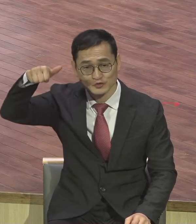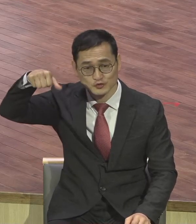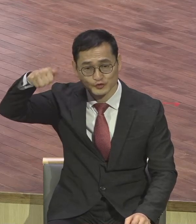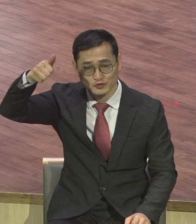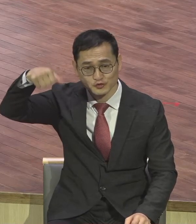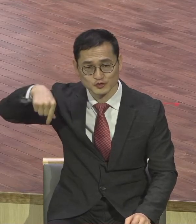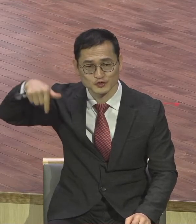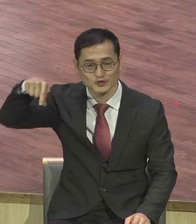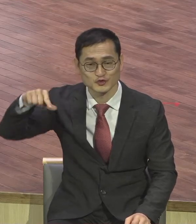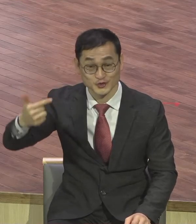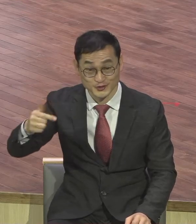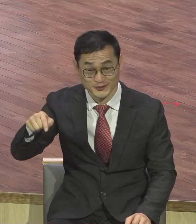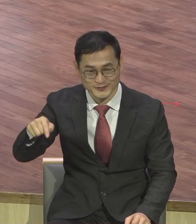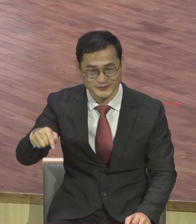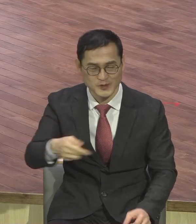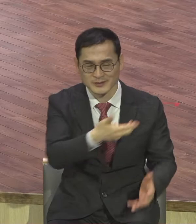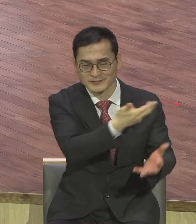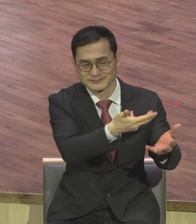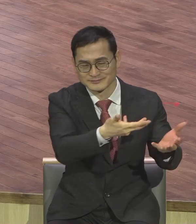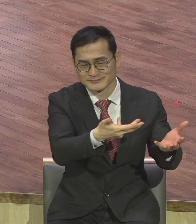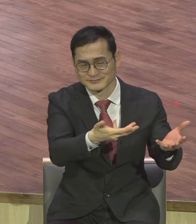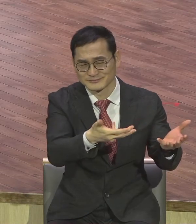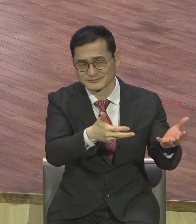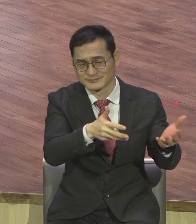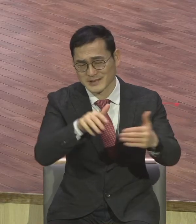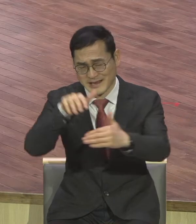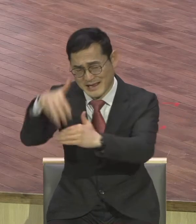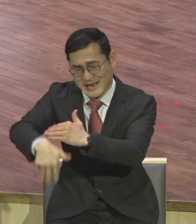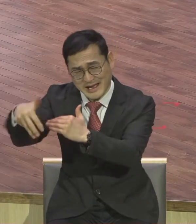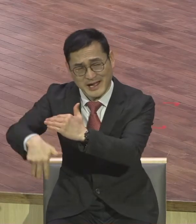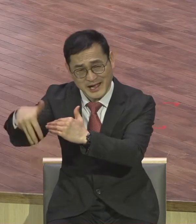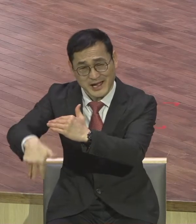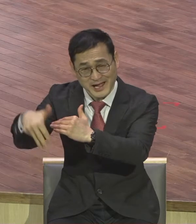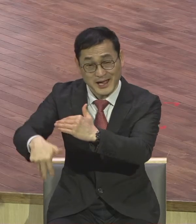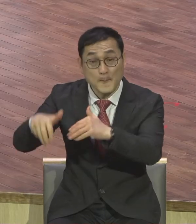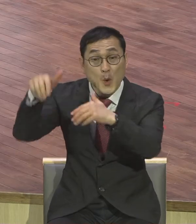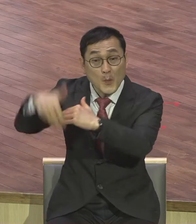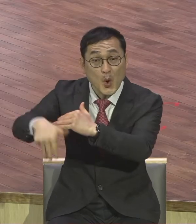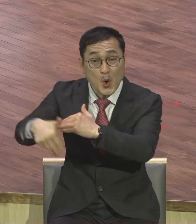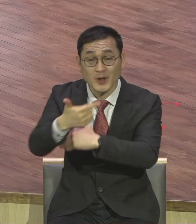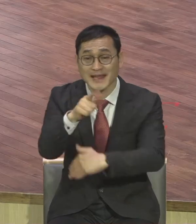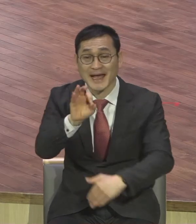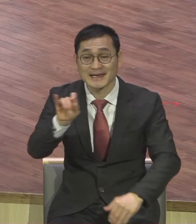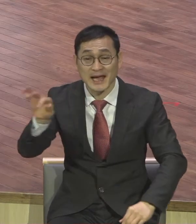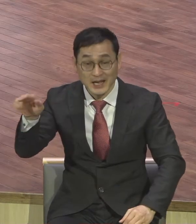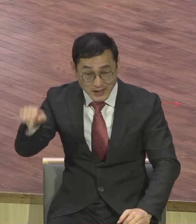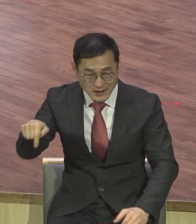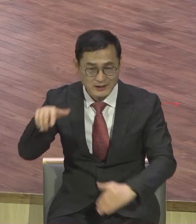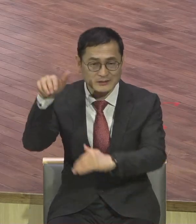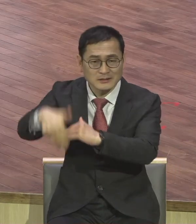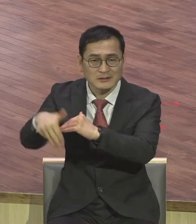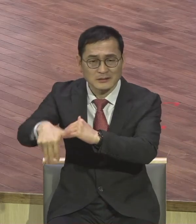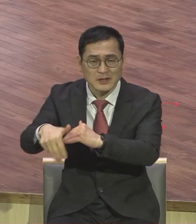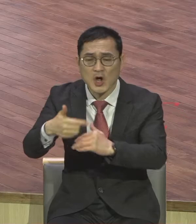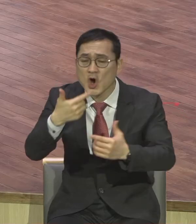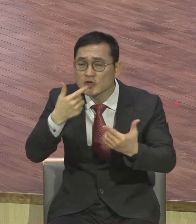강물에 다 그렇게 흘러가는 아무 생각 없이 떠물려가는